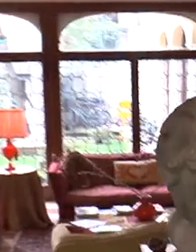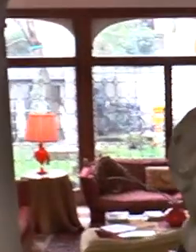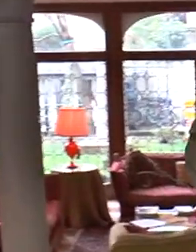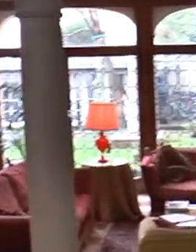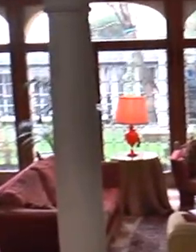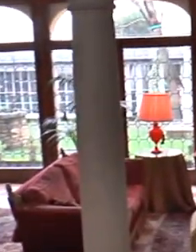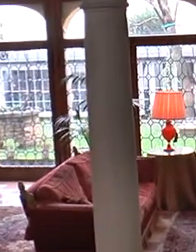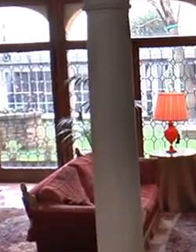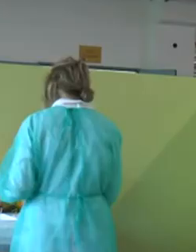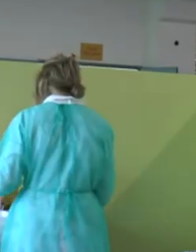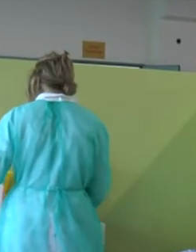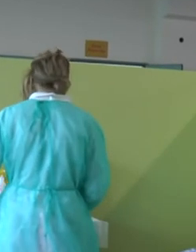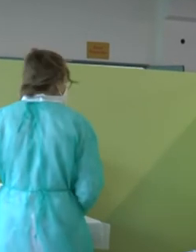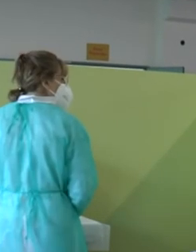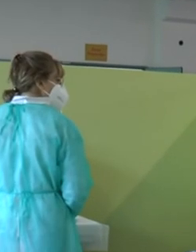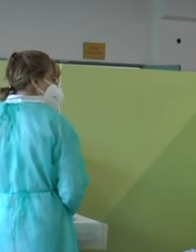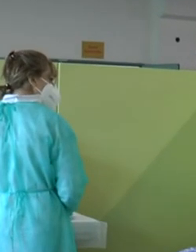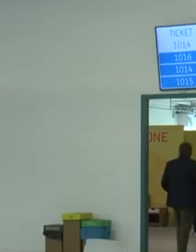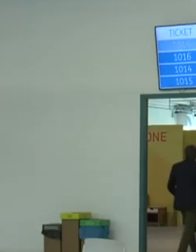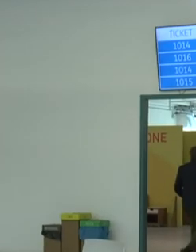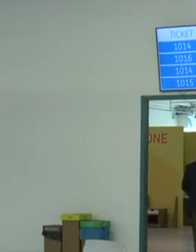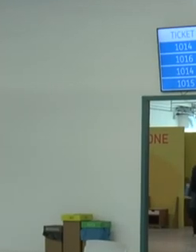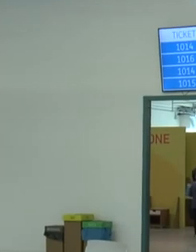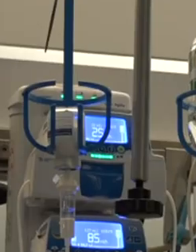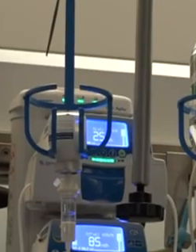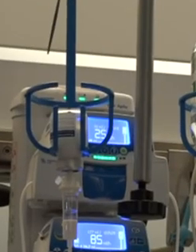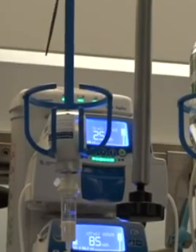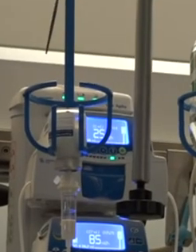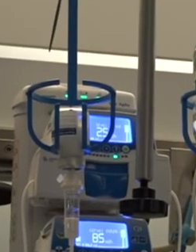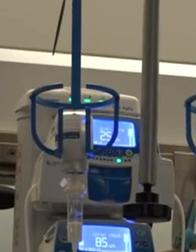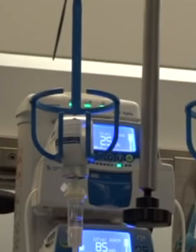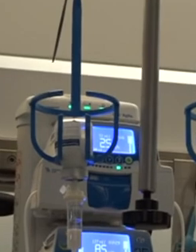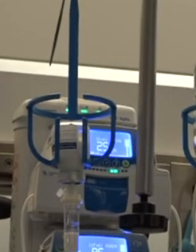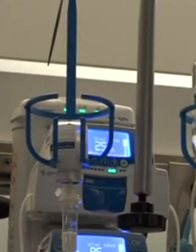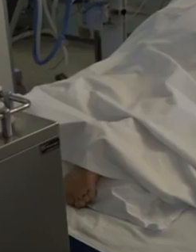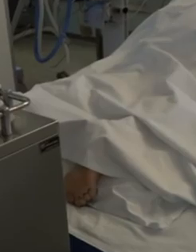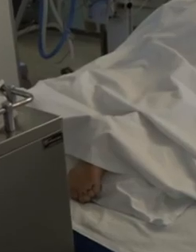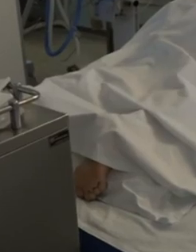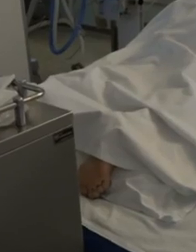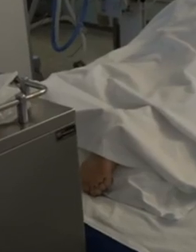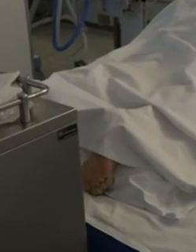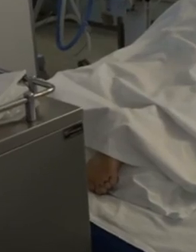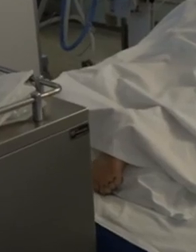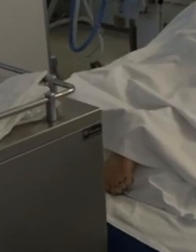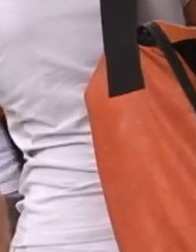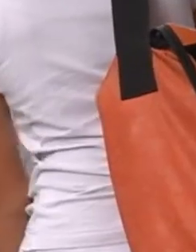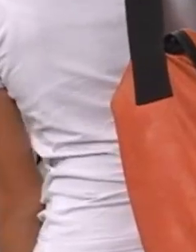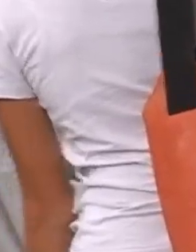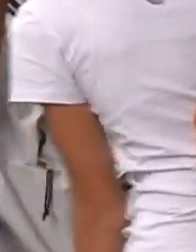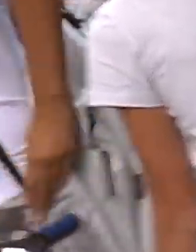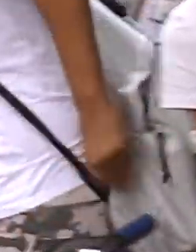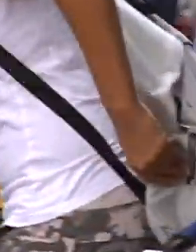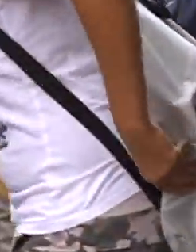a 50.000. Di pari passo alla campagna vaccinale ha confermato il progressivo svuotamento degli ospedali dai pazienti Covid. Per la